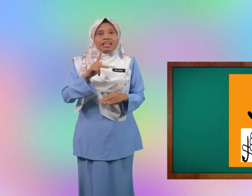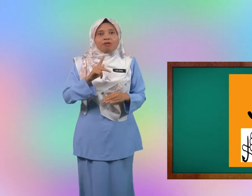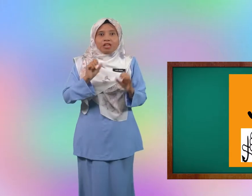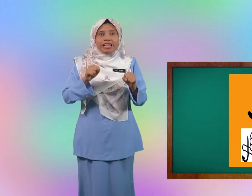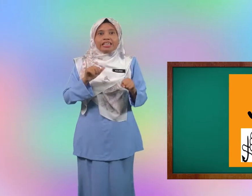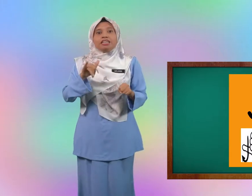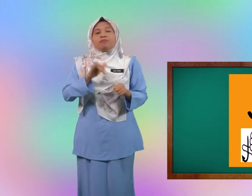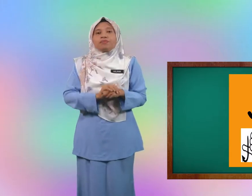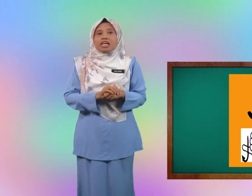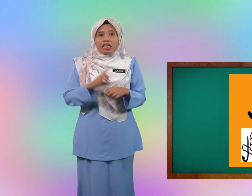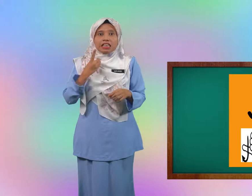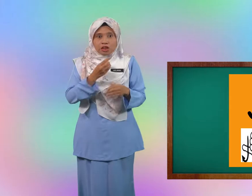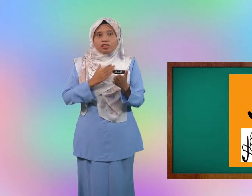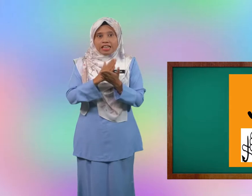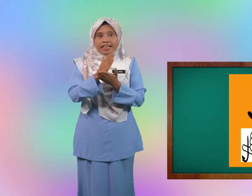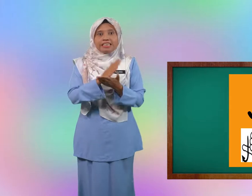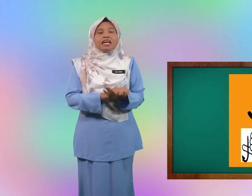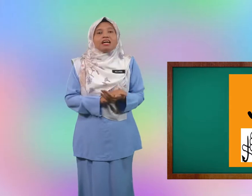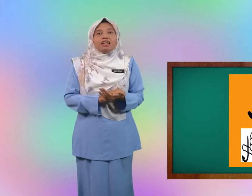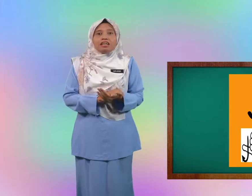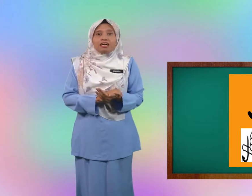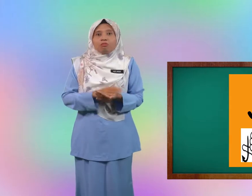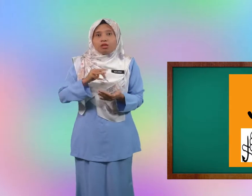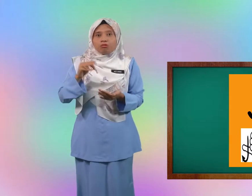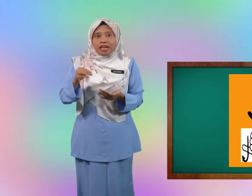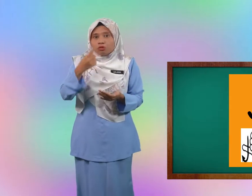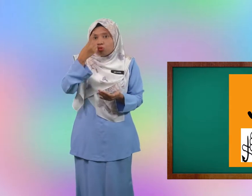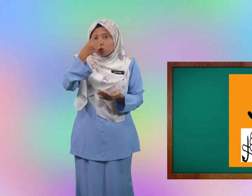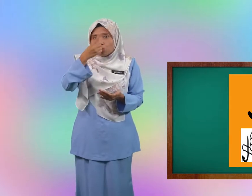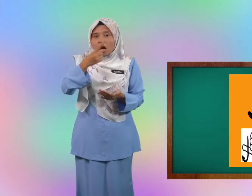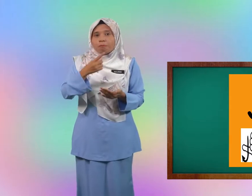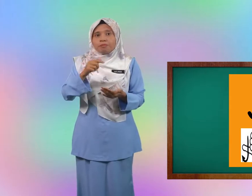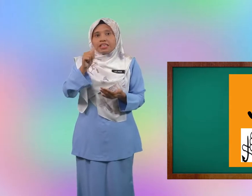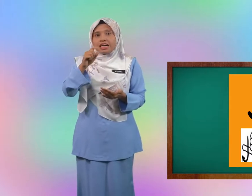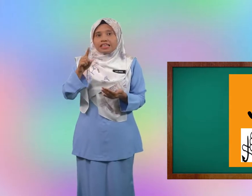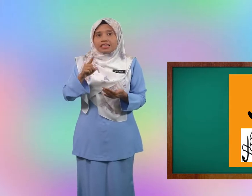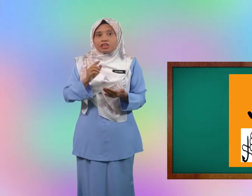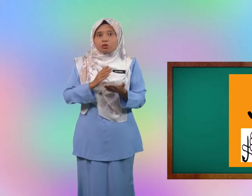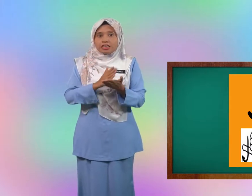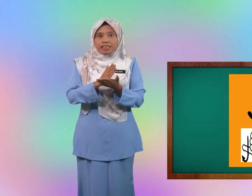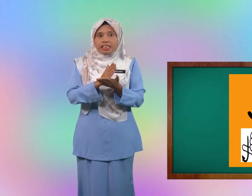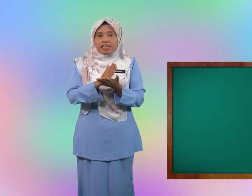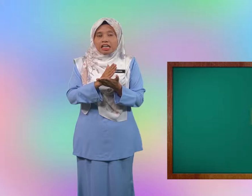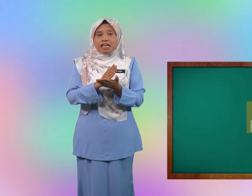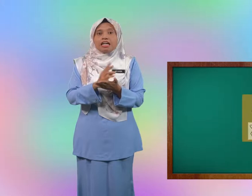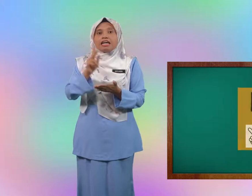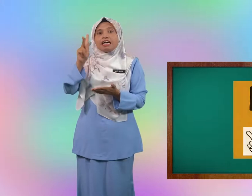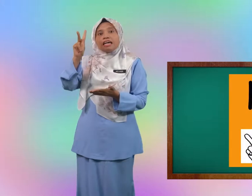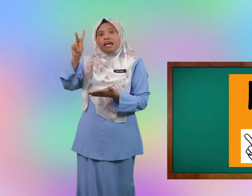ya kita teruskan murid-murid untuk abjad seterusnya K